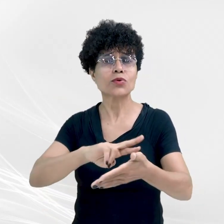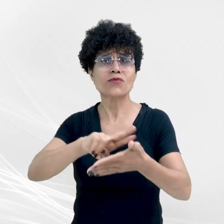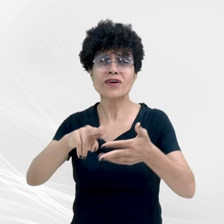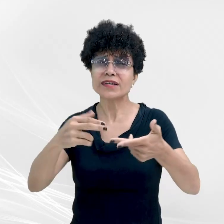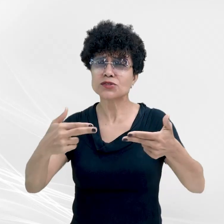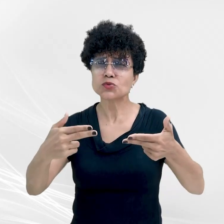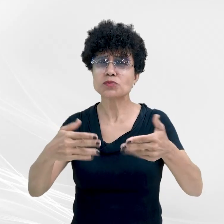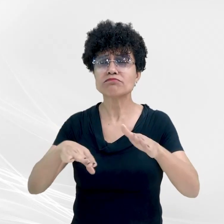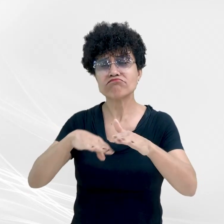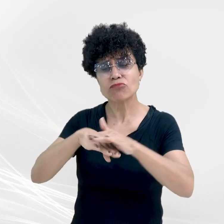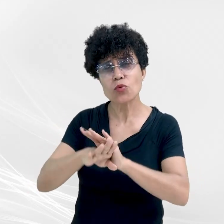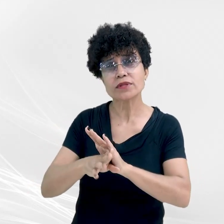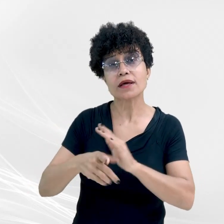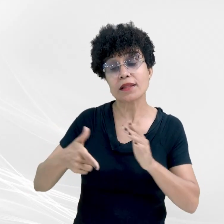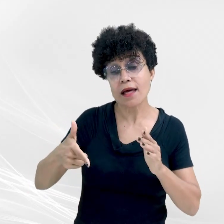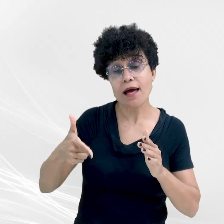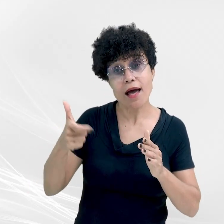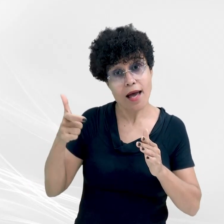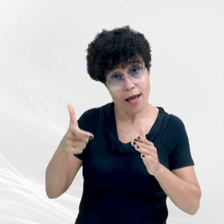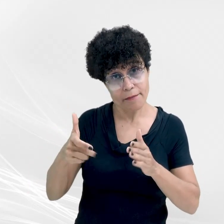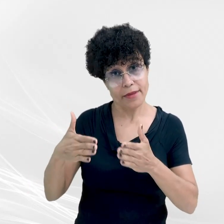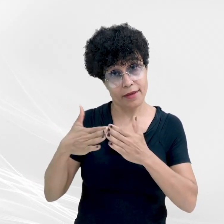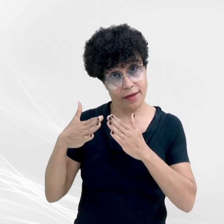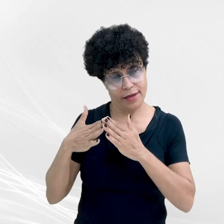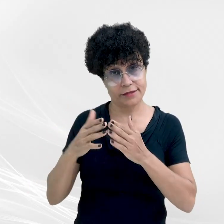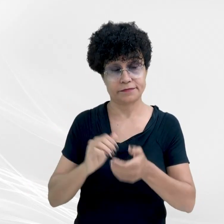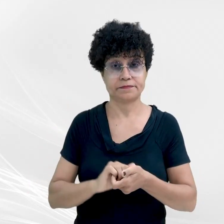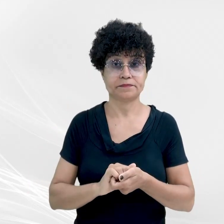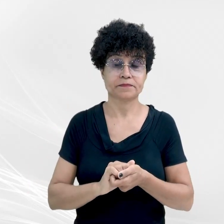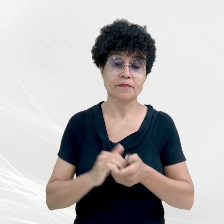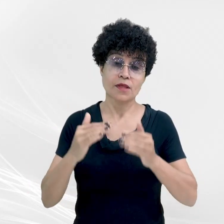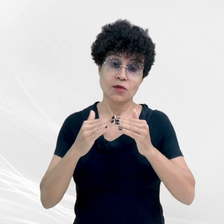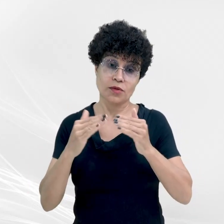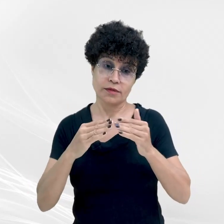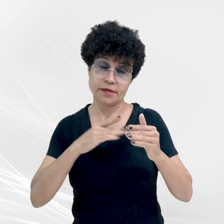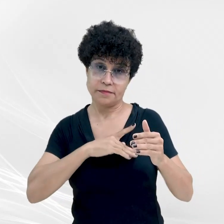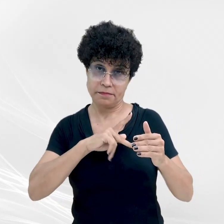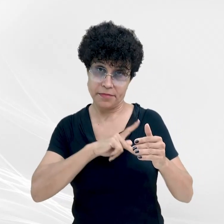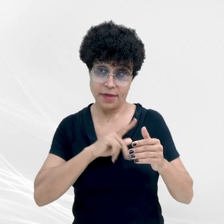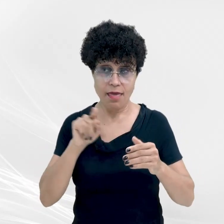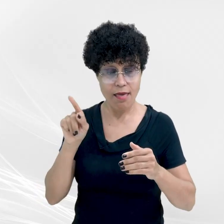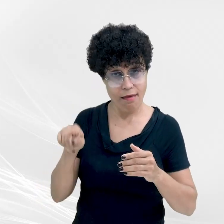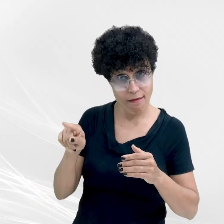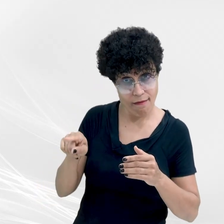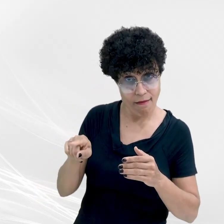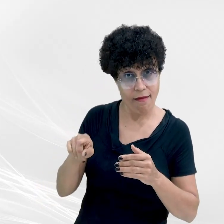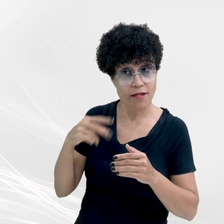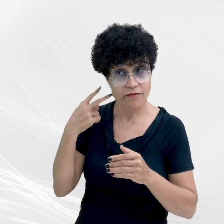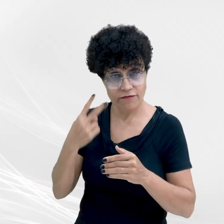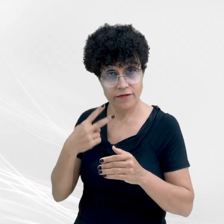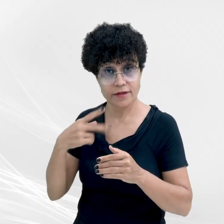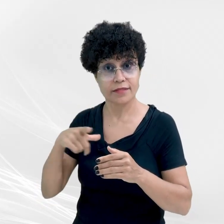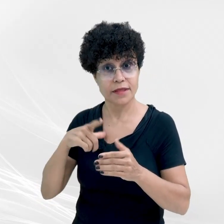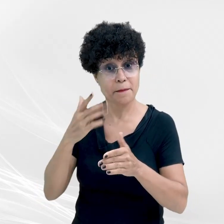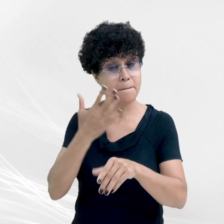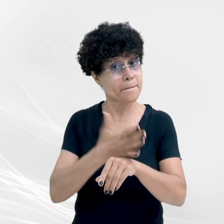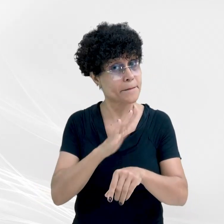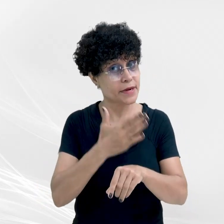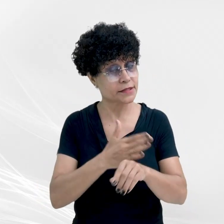outros. Existem ainda, conforme o MPE, fortes indícios de que o vereador também tenha praticado o crime